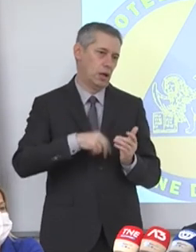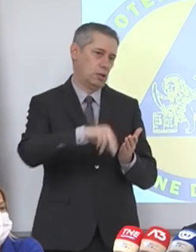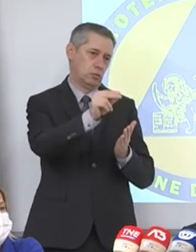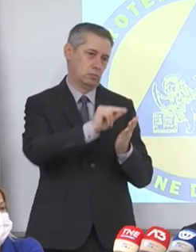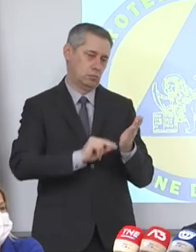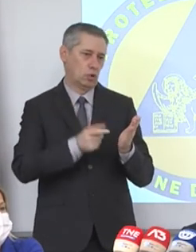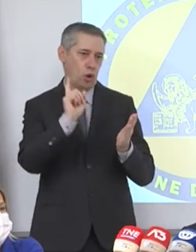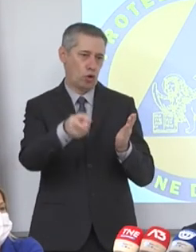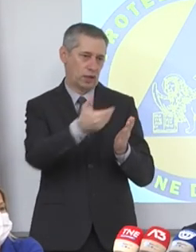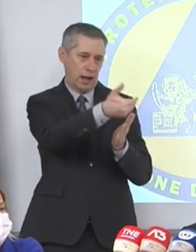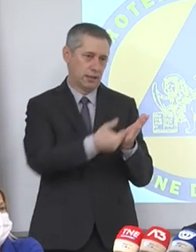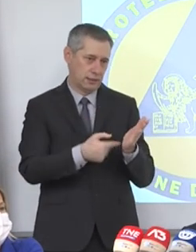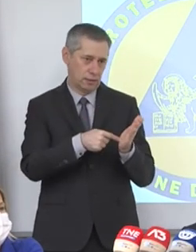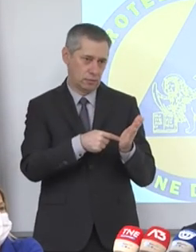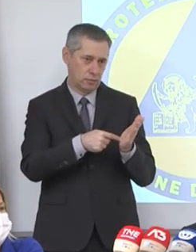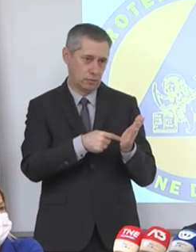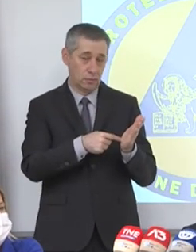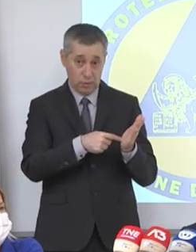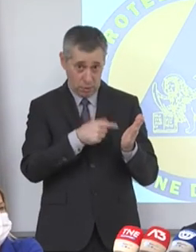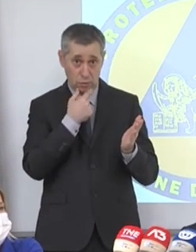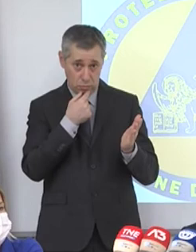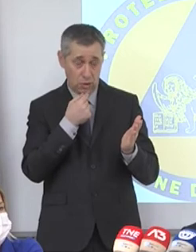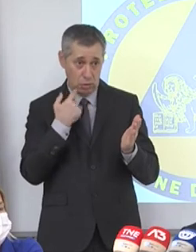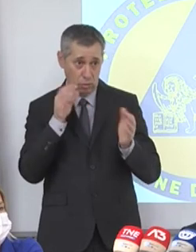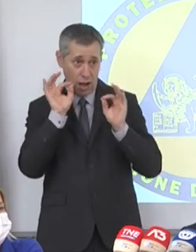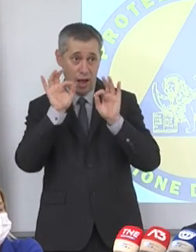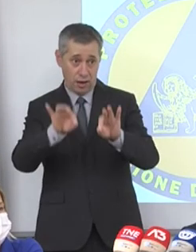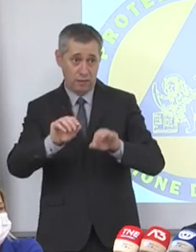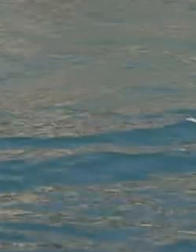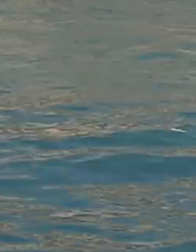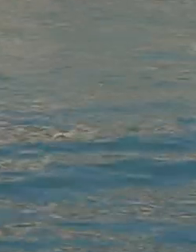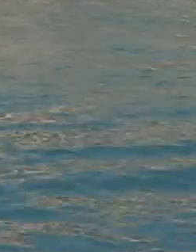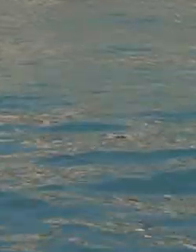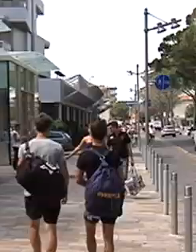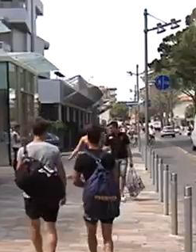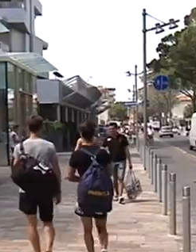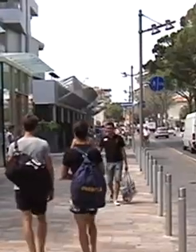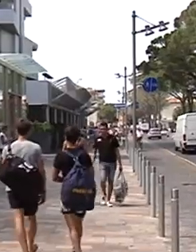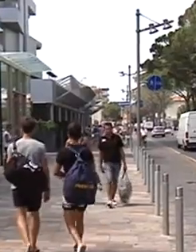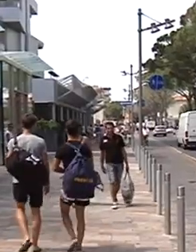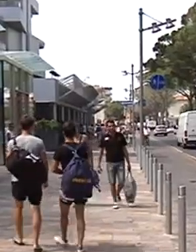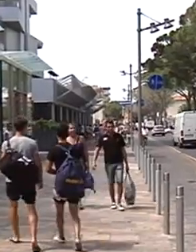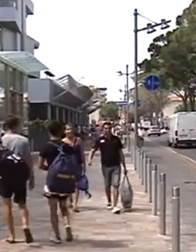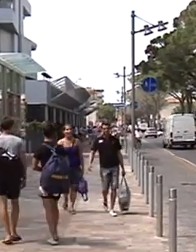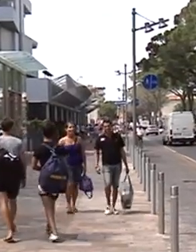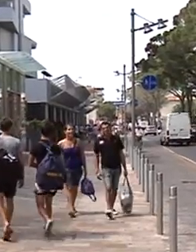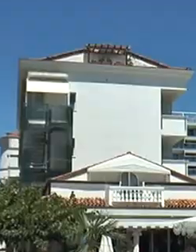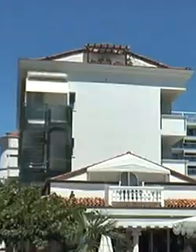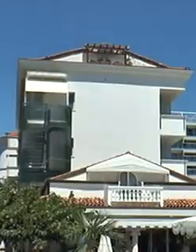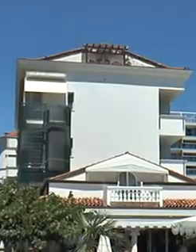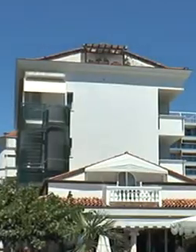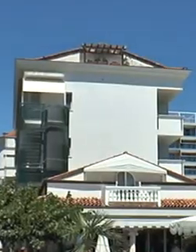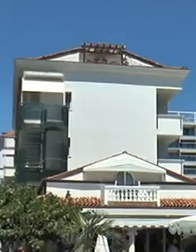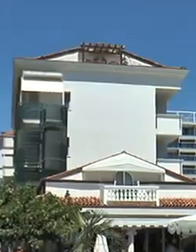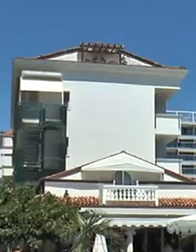Guardate che un bello obiettivo, arrivare per primi sulla zona bianca non è proprio da tutti i giorni. Secondo obiettivo, turismo. Covid free da domani la